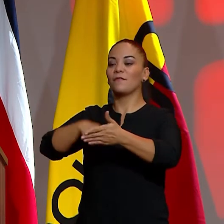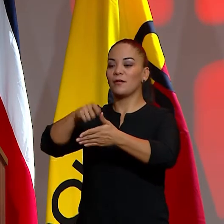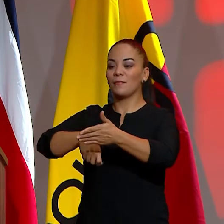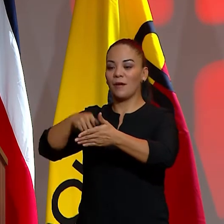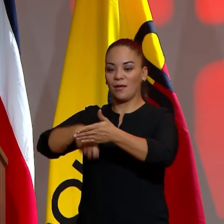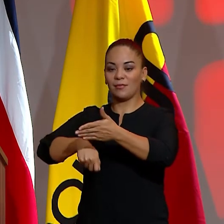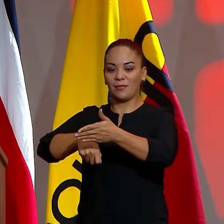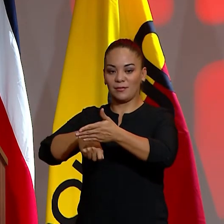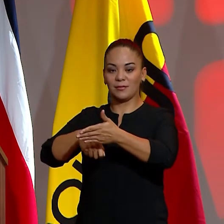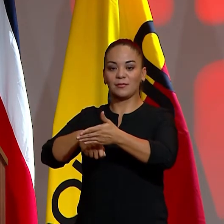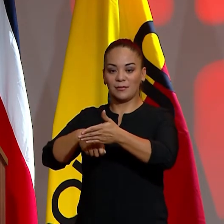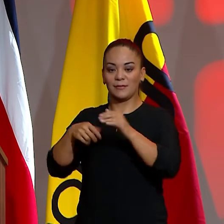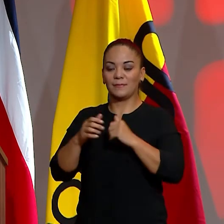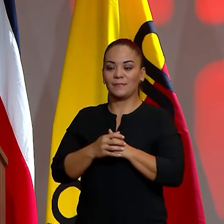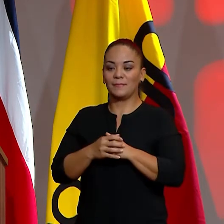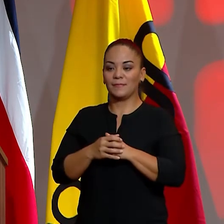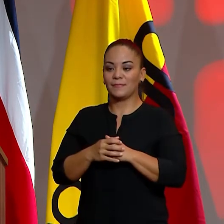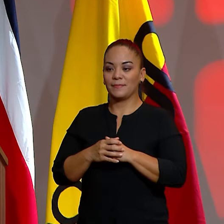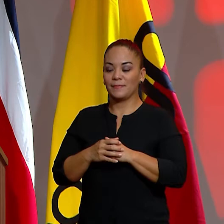del acta de fundación.